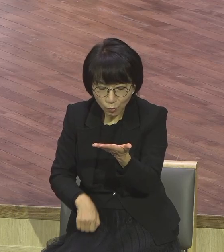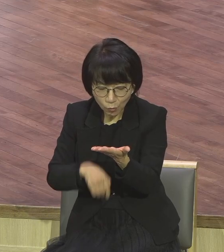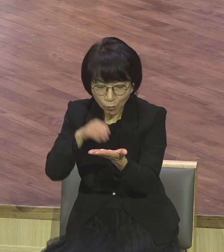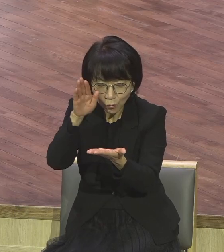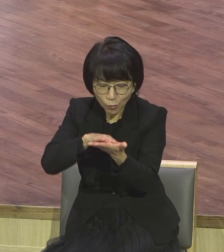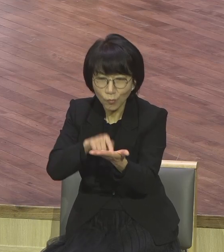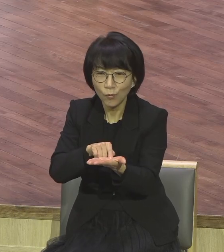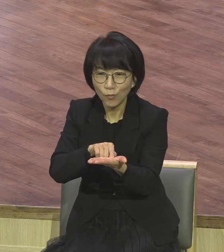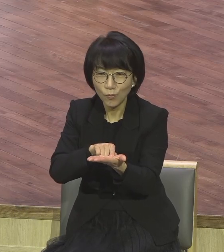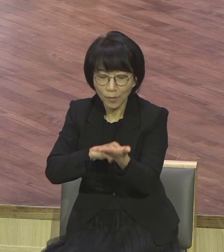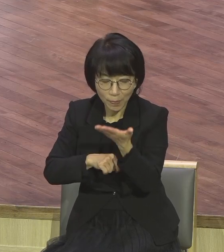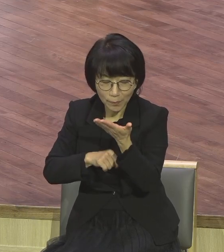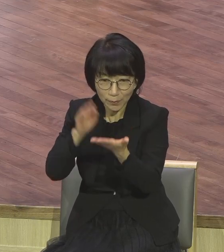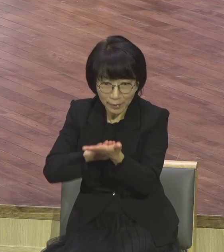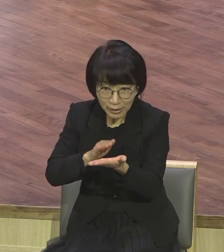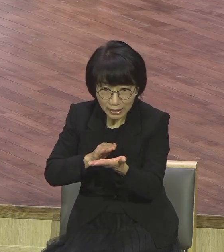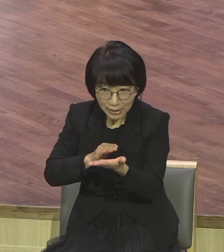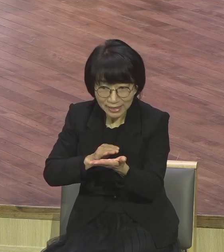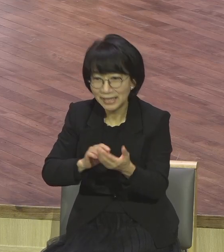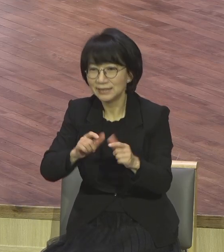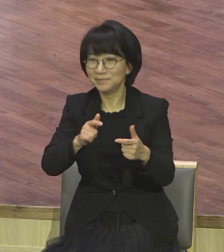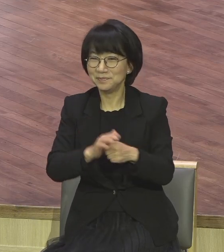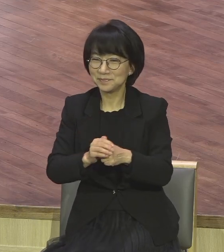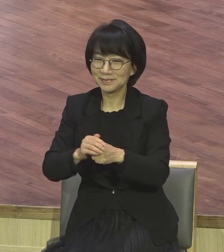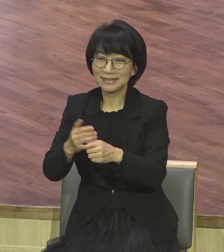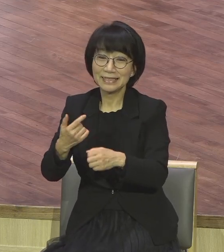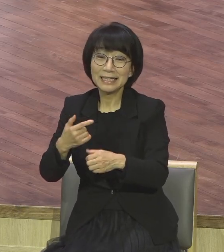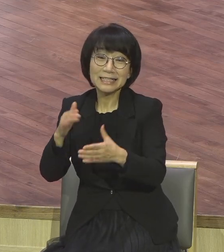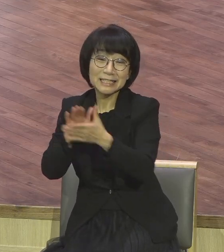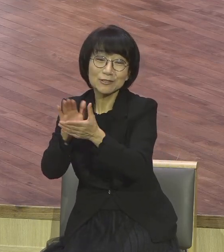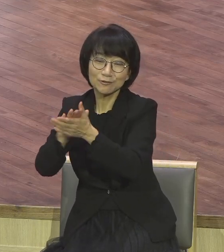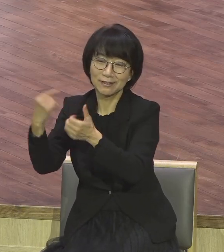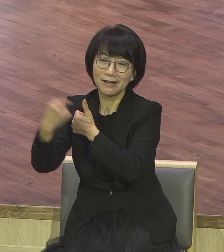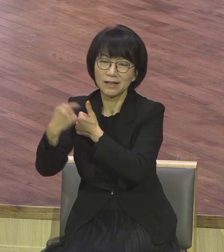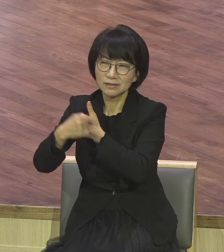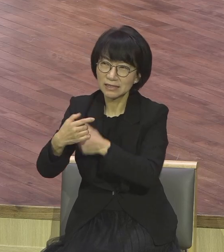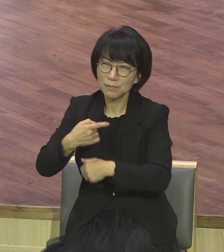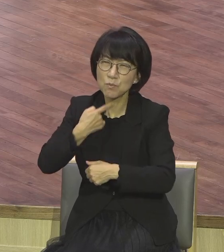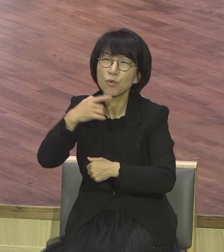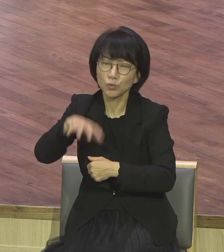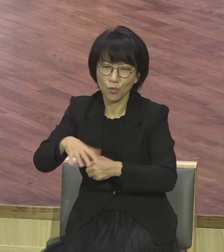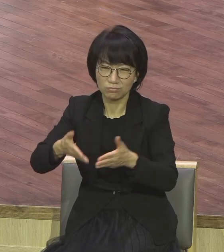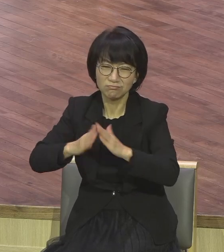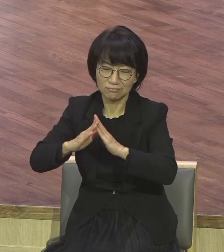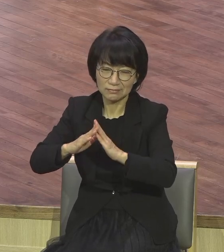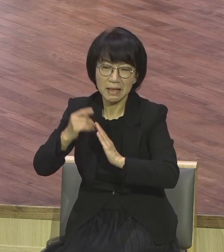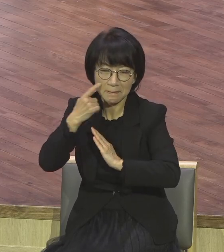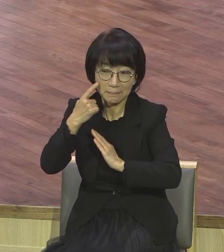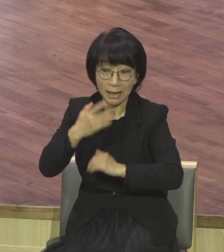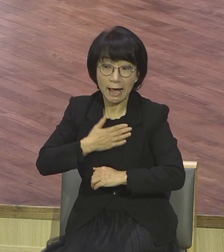있었어요 그 하나밖에 몰라 목동이면서 가양동 등총대 있는지도 전혀 몰랐어요